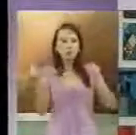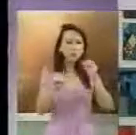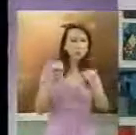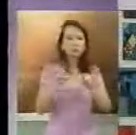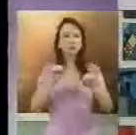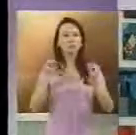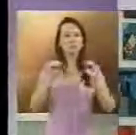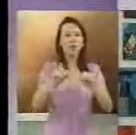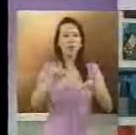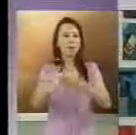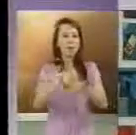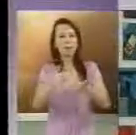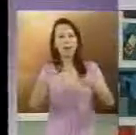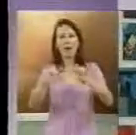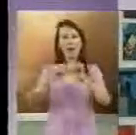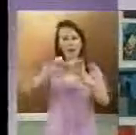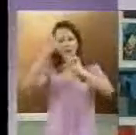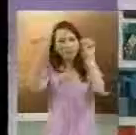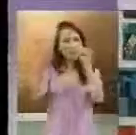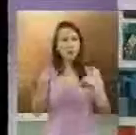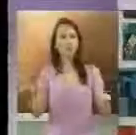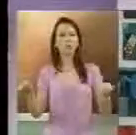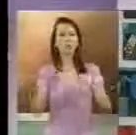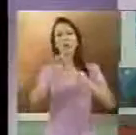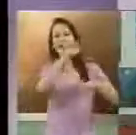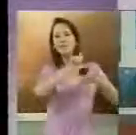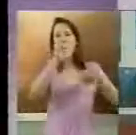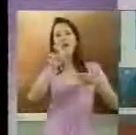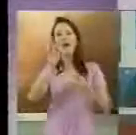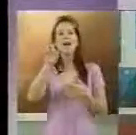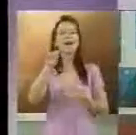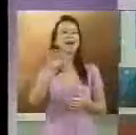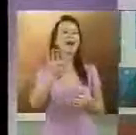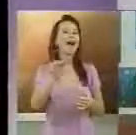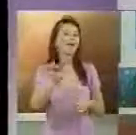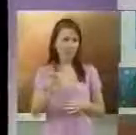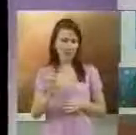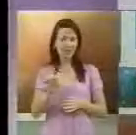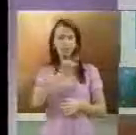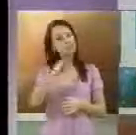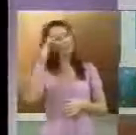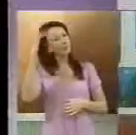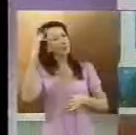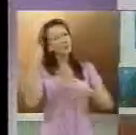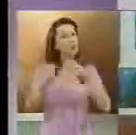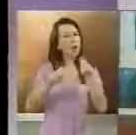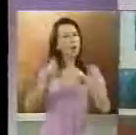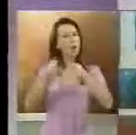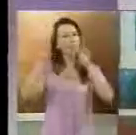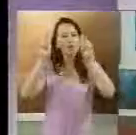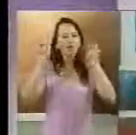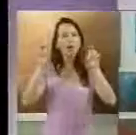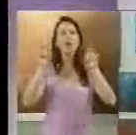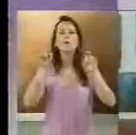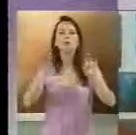papel, numa escultura, num grafite. A gente ficou pensando qual seria esse tema que os meninos se